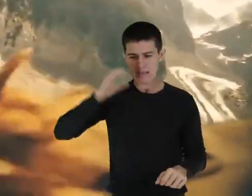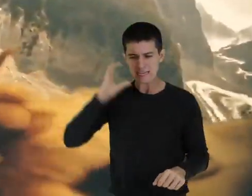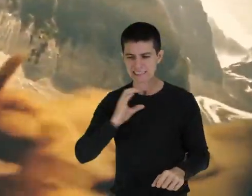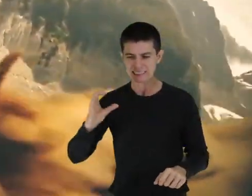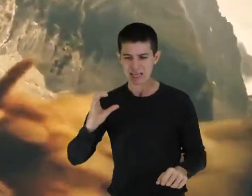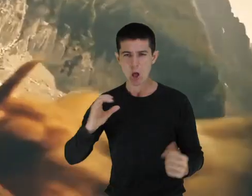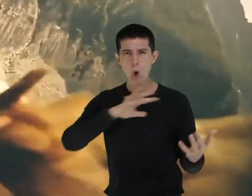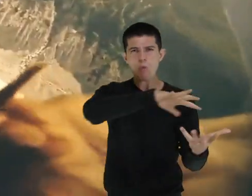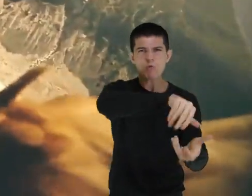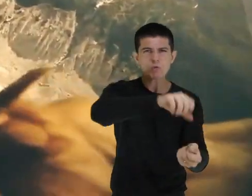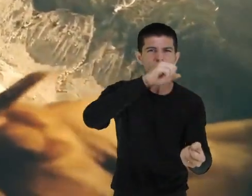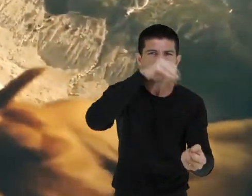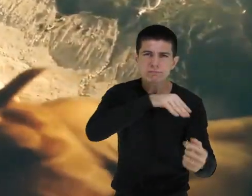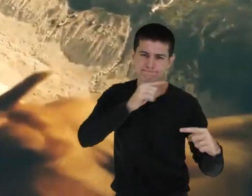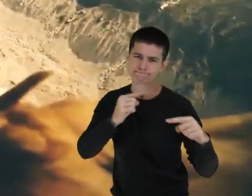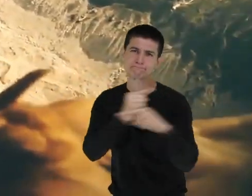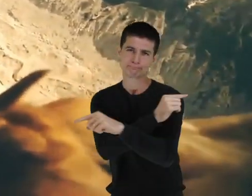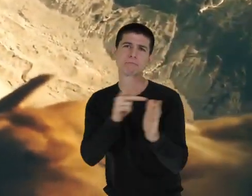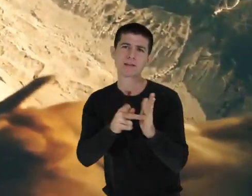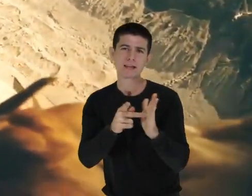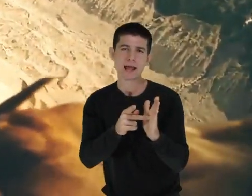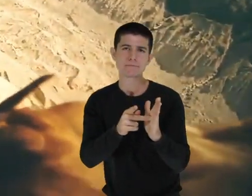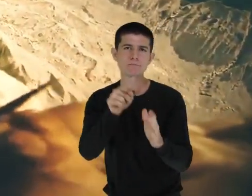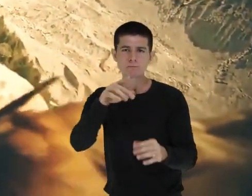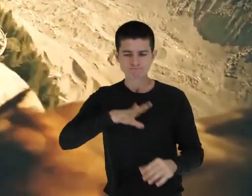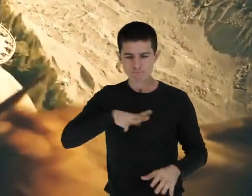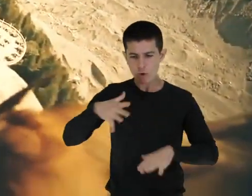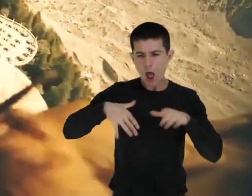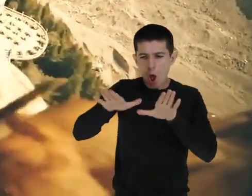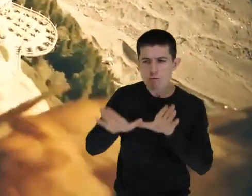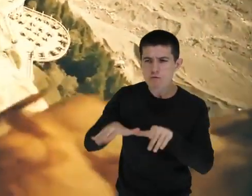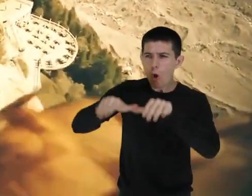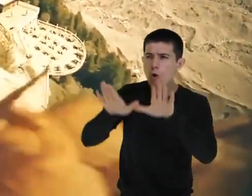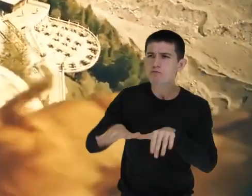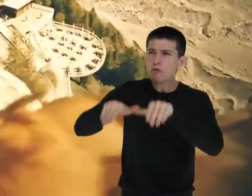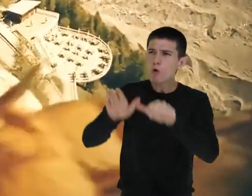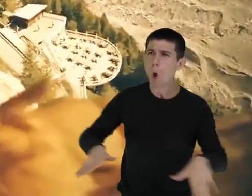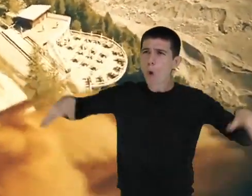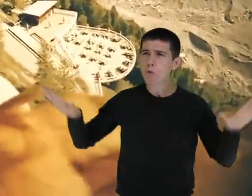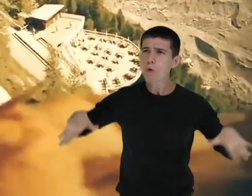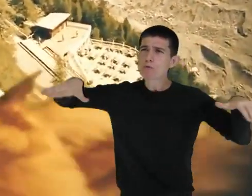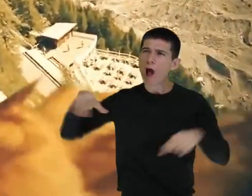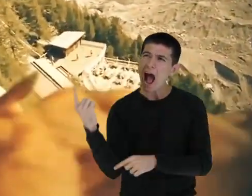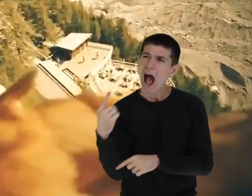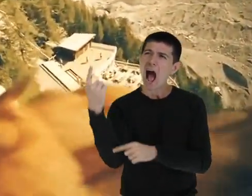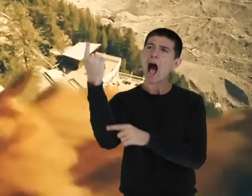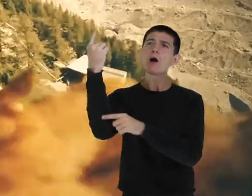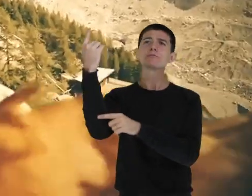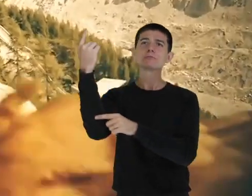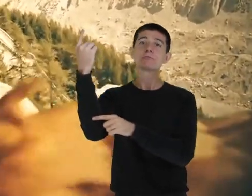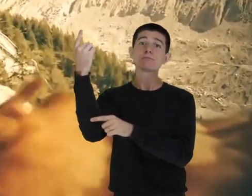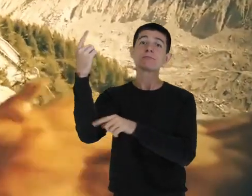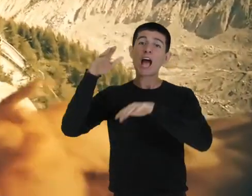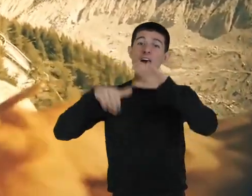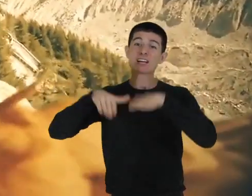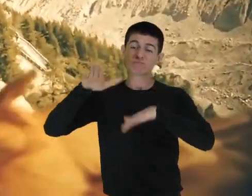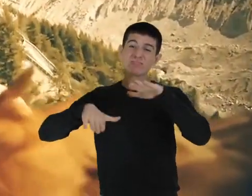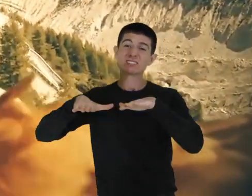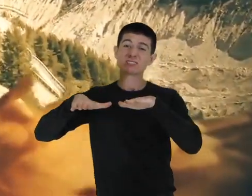da vida. Voe alto, embora os que voam alto não sejam compreendidos. São, em